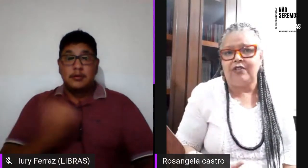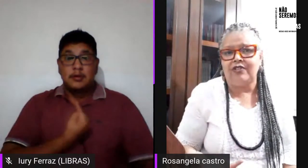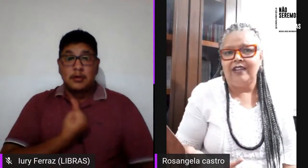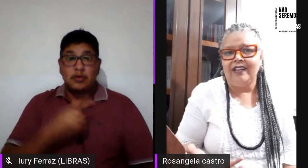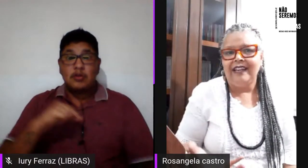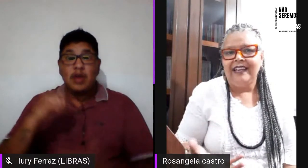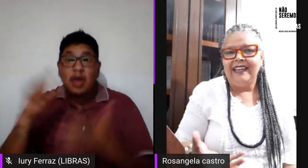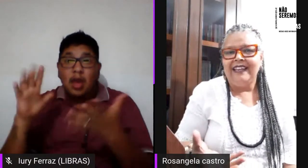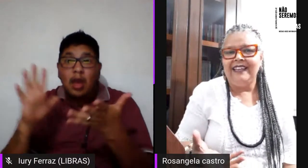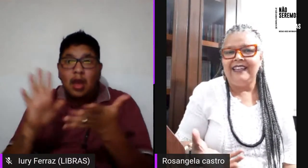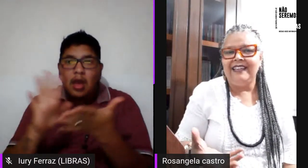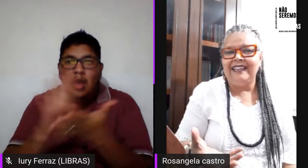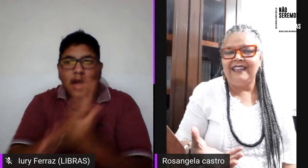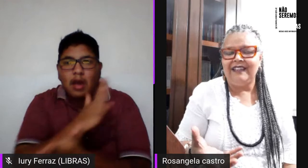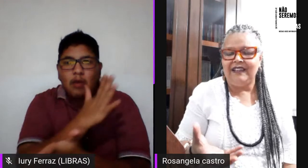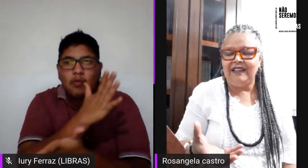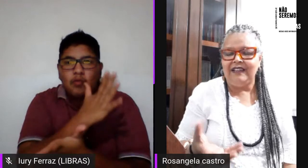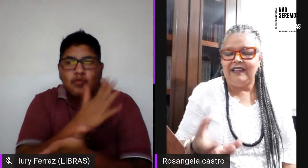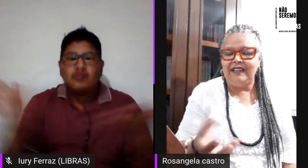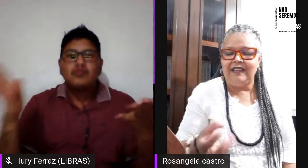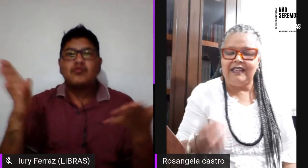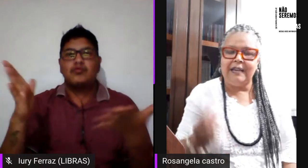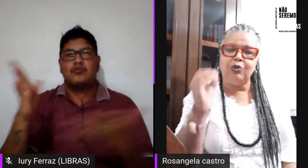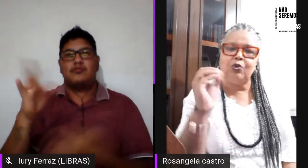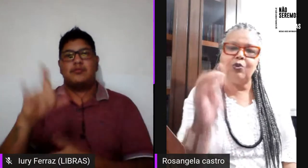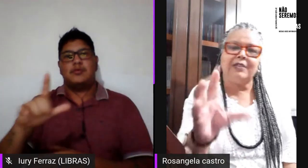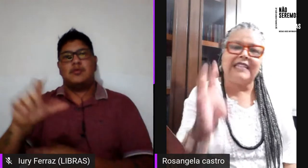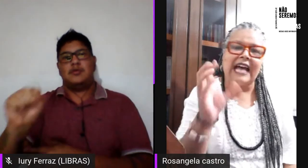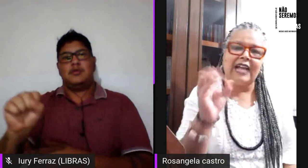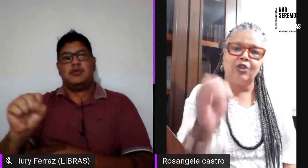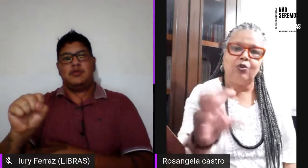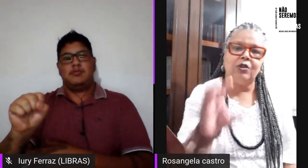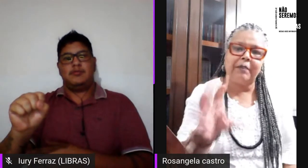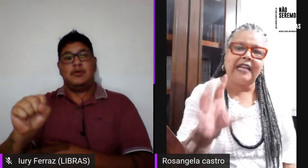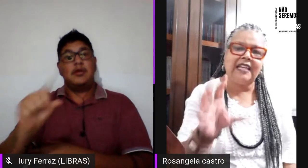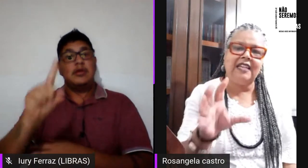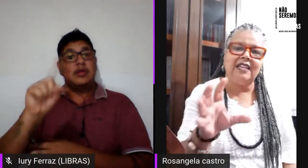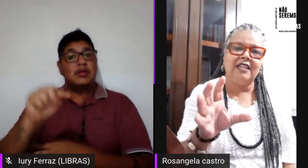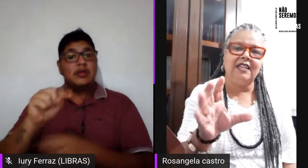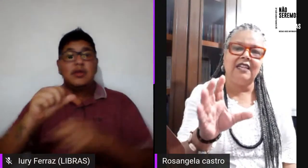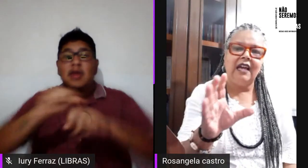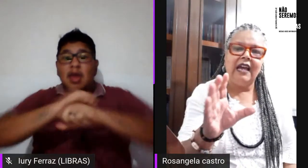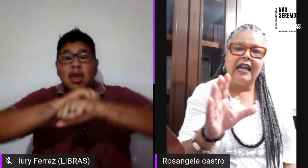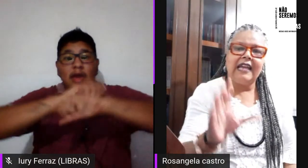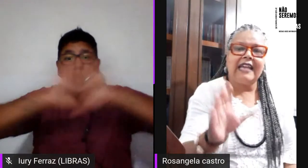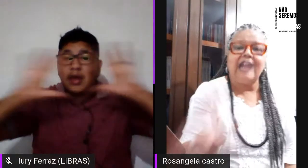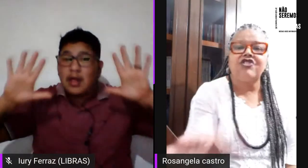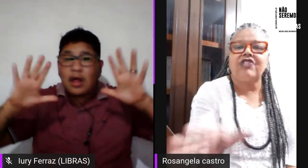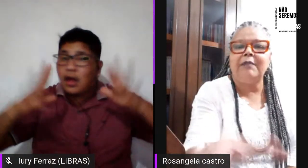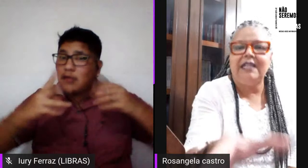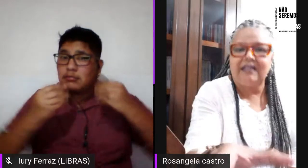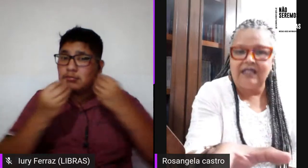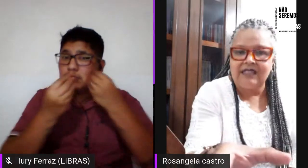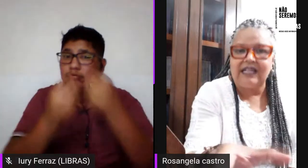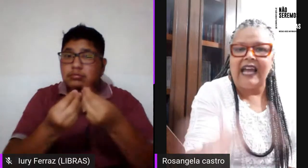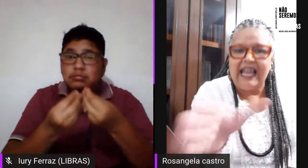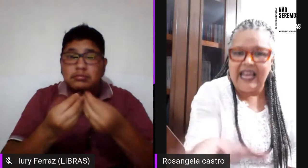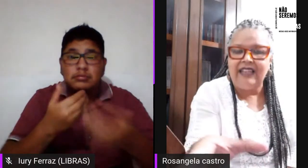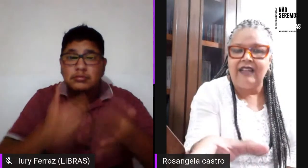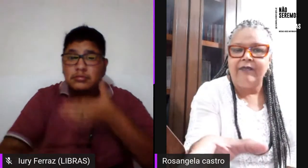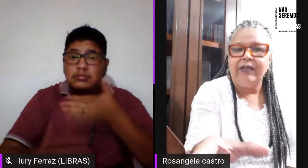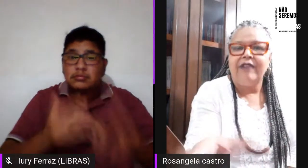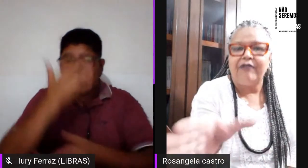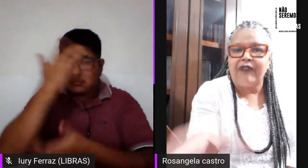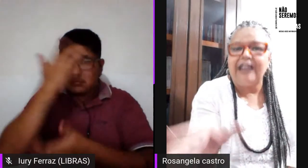lésbicas e é muito dado para que quem está na militância